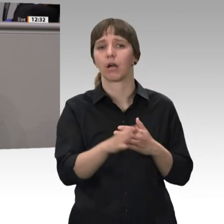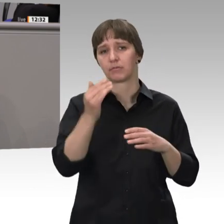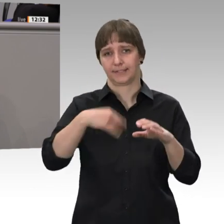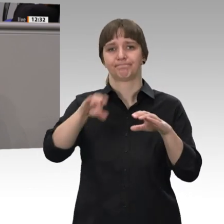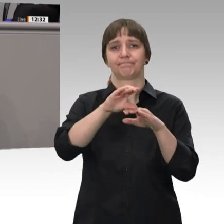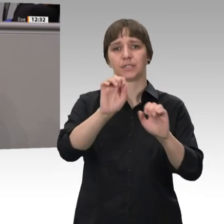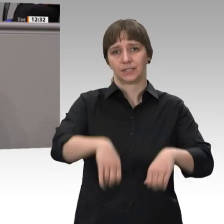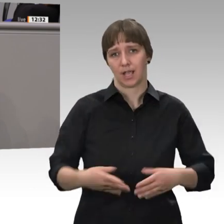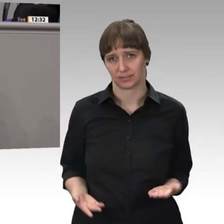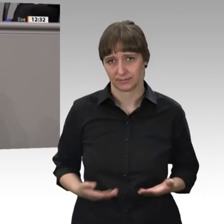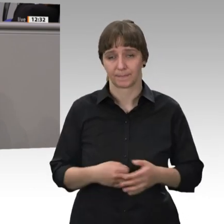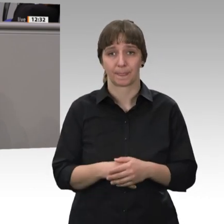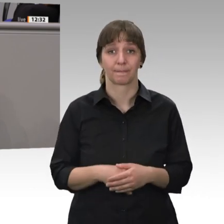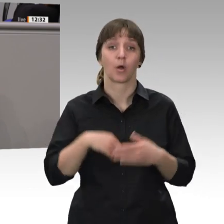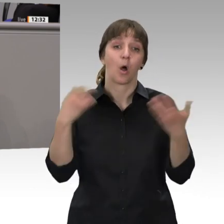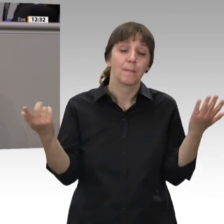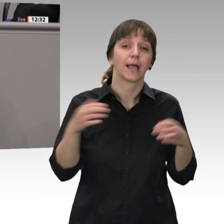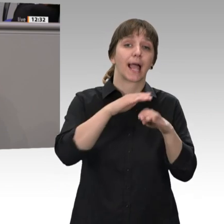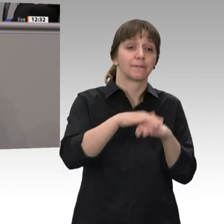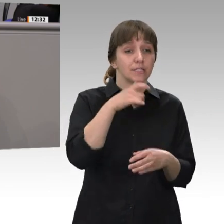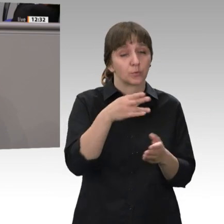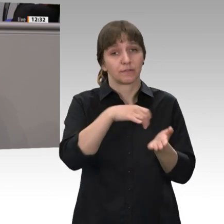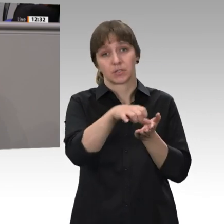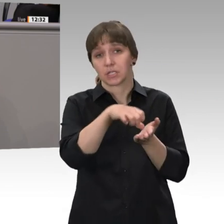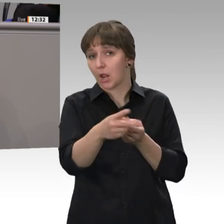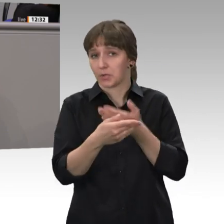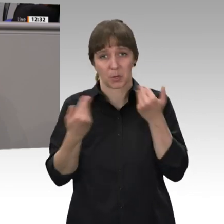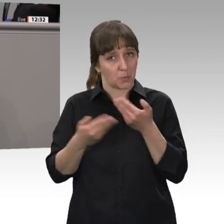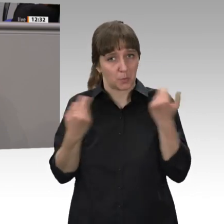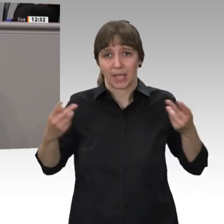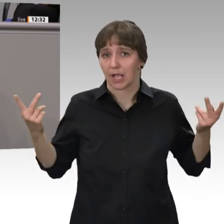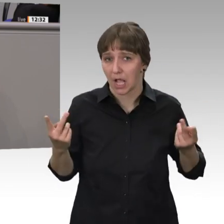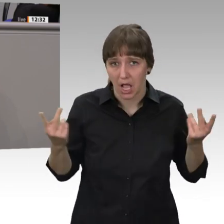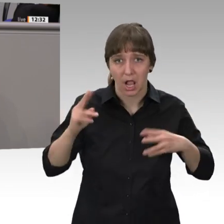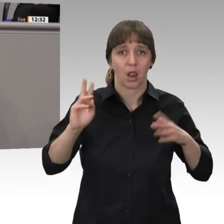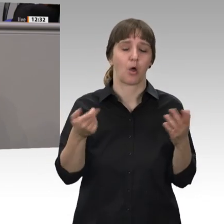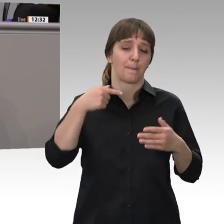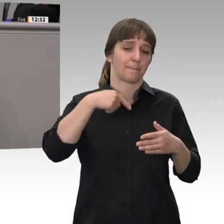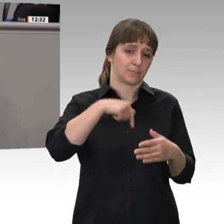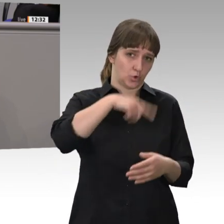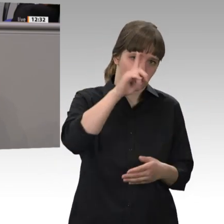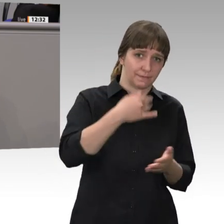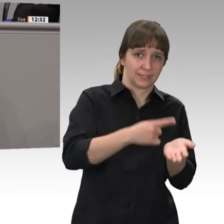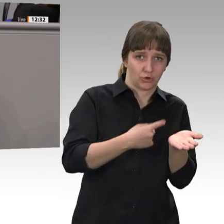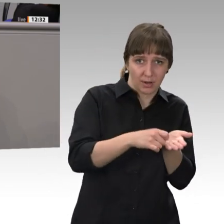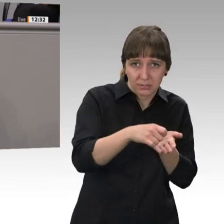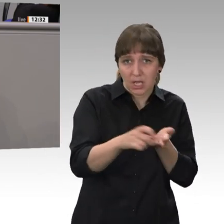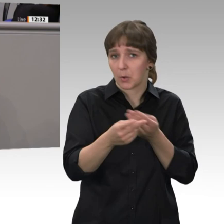Ob Beiträge in die Rentenversicherung eingezahlt wurden oder nicht, ob und wie lange im Inland Steuern gezahlt wurden, ob Kinder